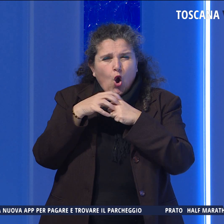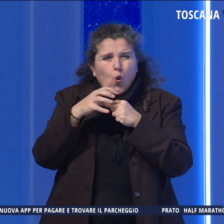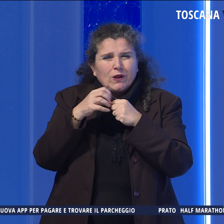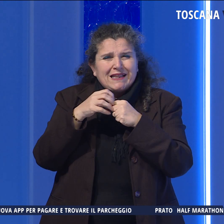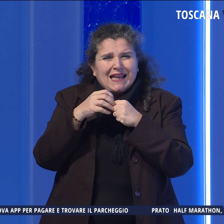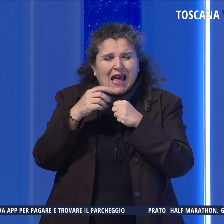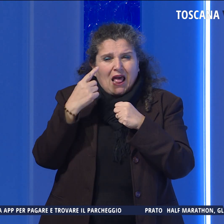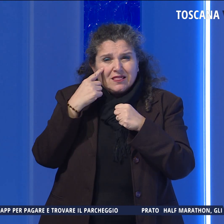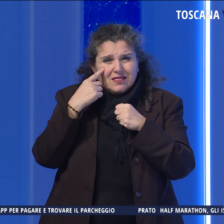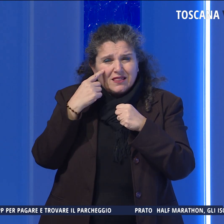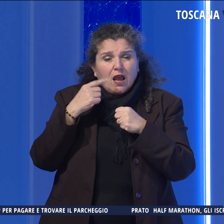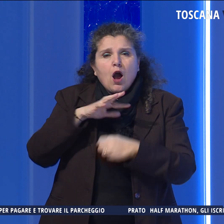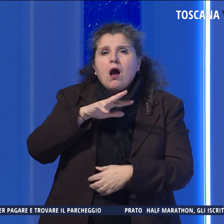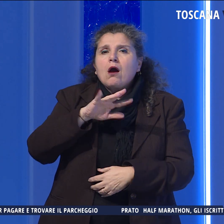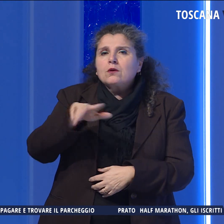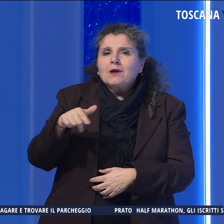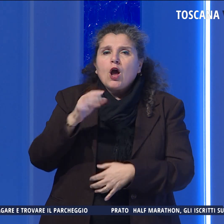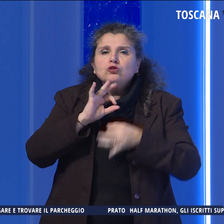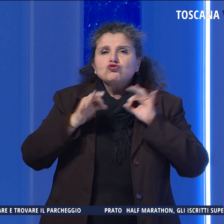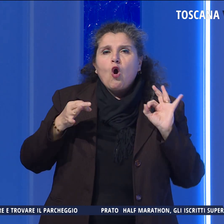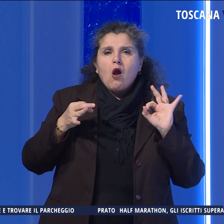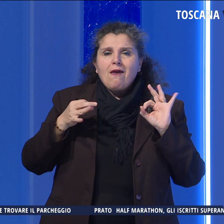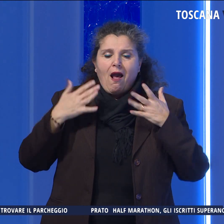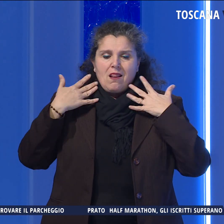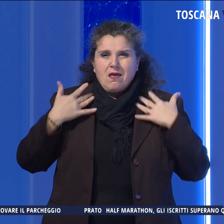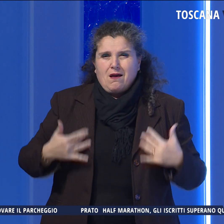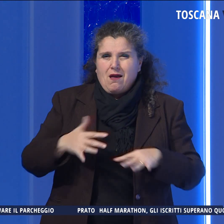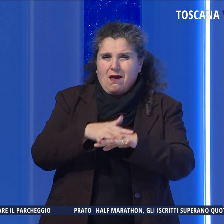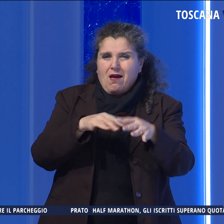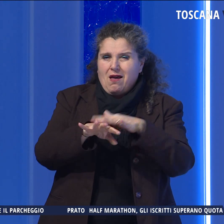negli occhi, rubarono i gioielli che aveva indosso.